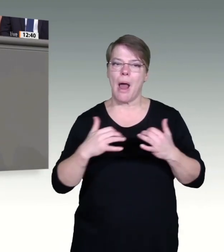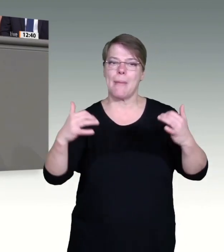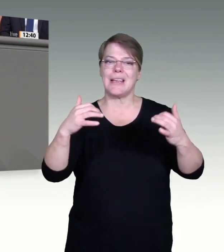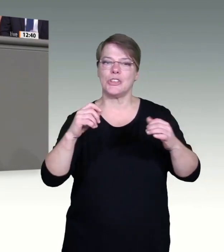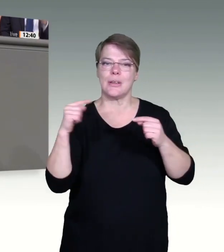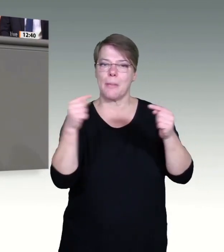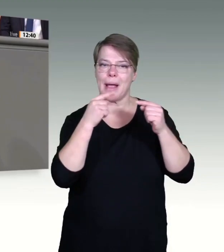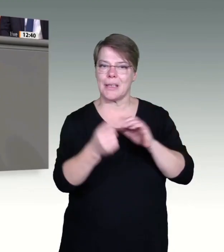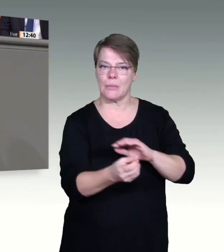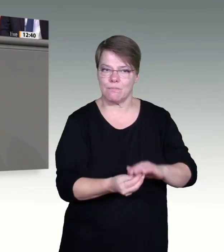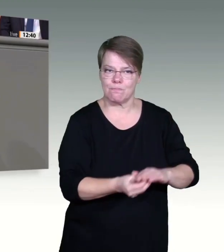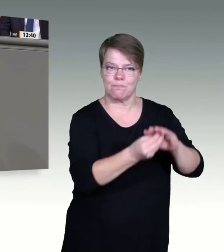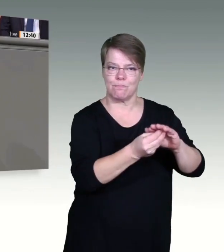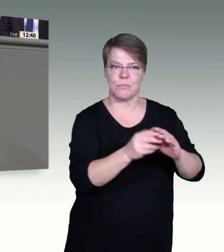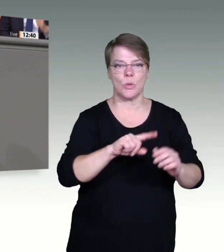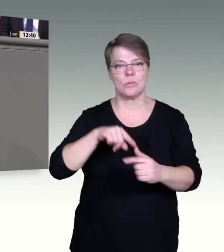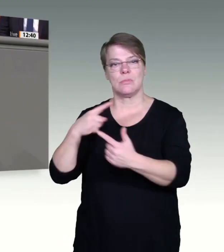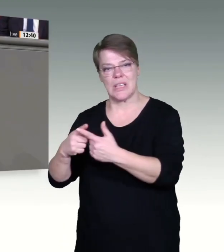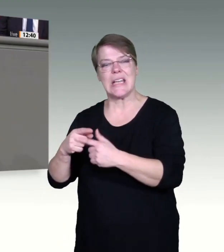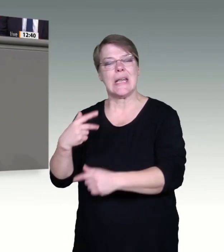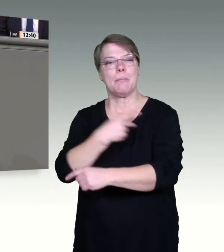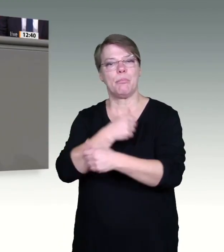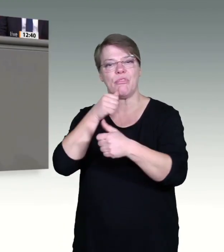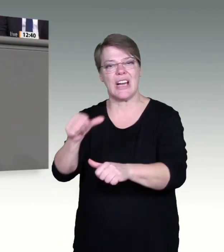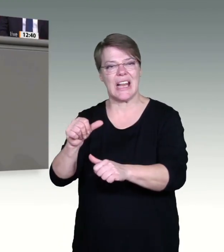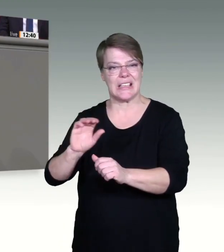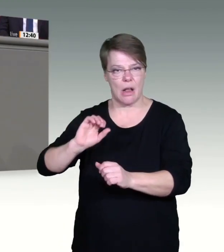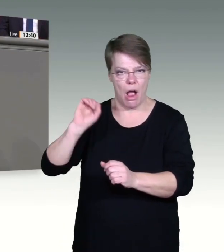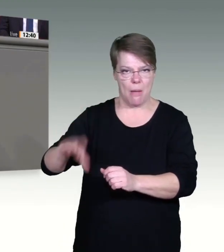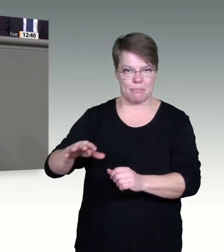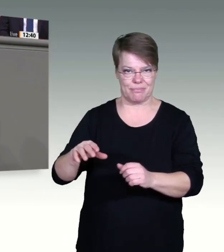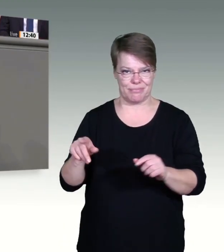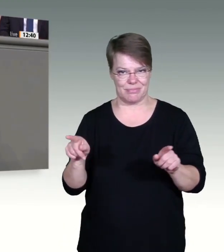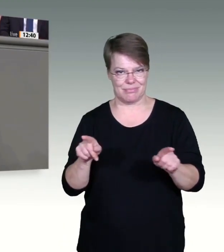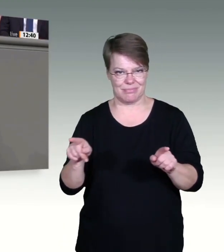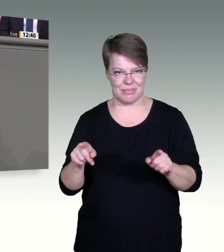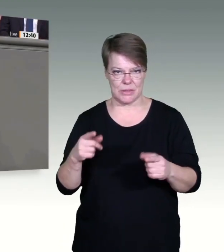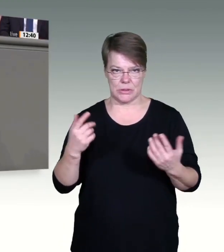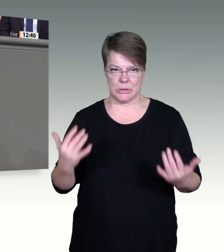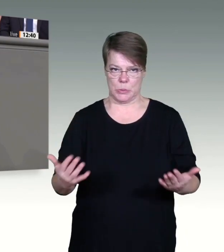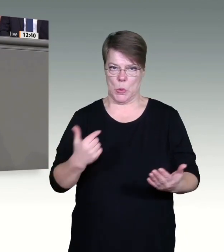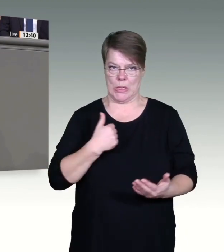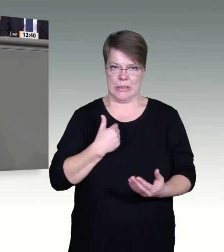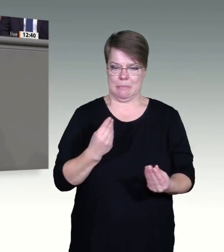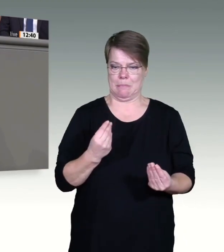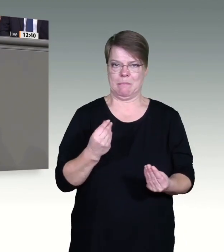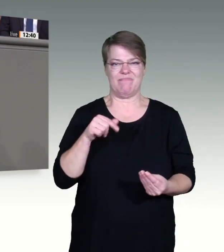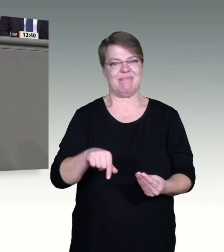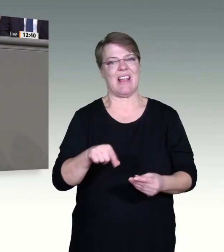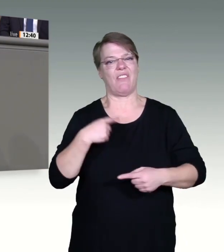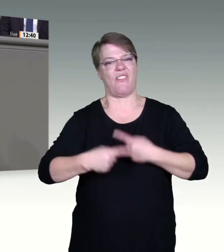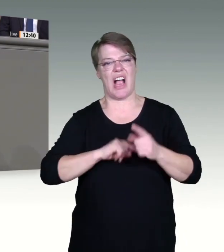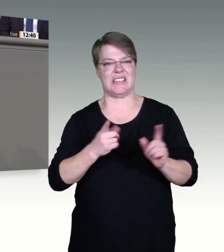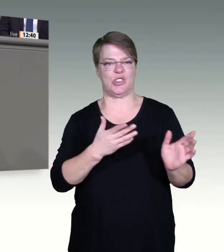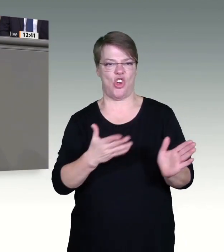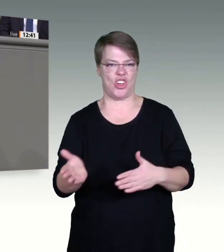zum Schutz vor Risikogruppen muss man diskutieren, ja, das stimmt. Aber man muss die konkrete Ausgestaltung